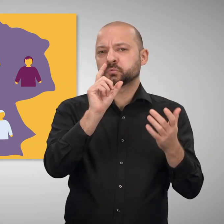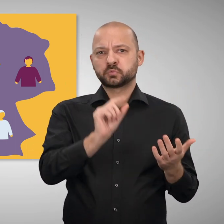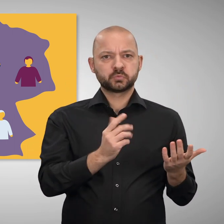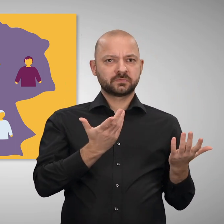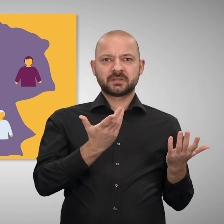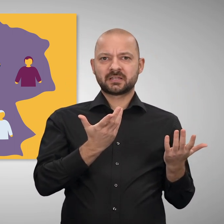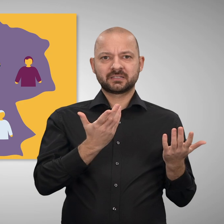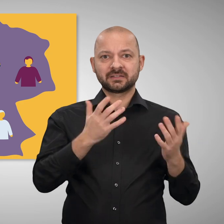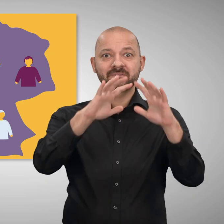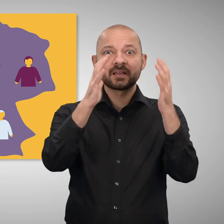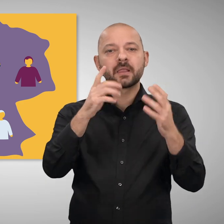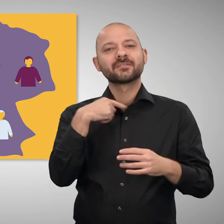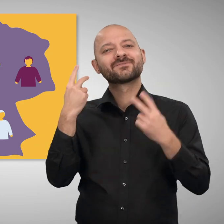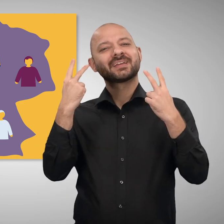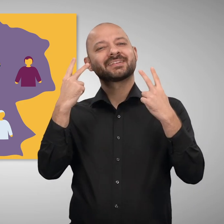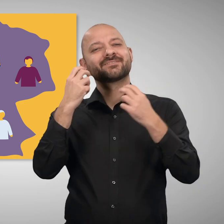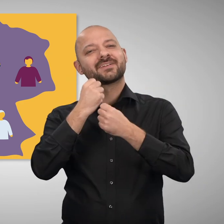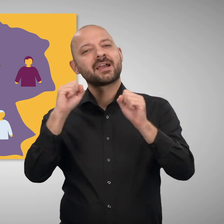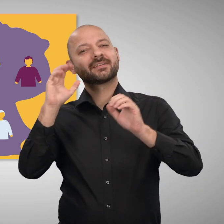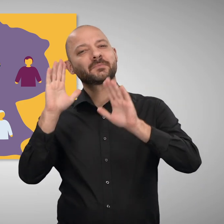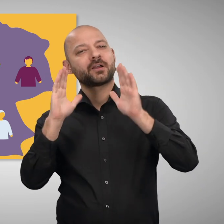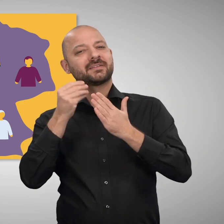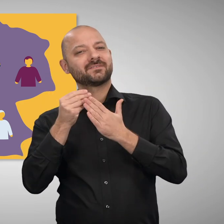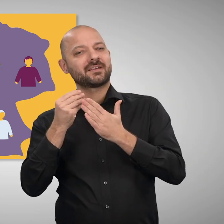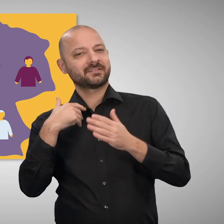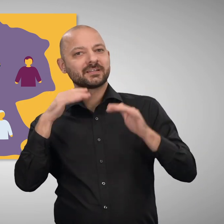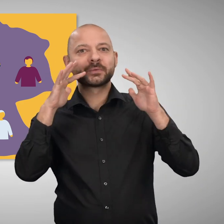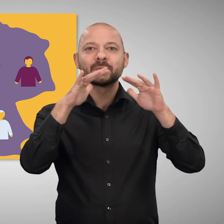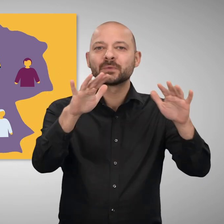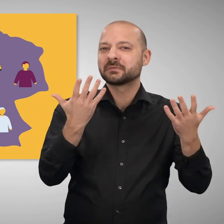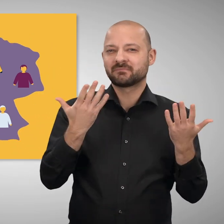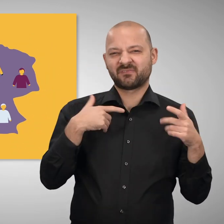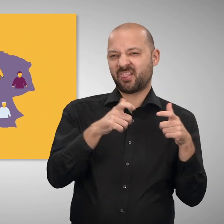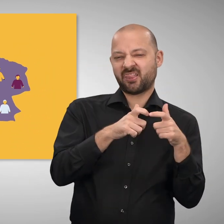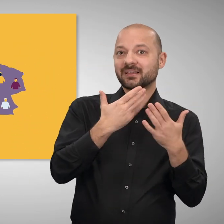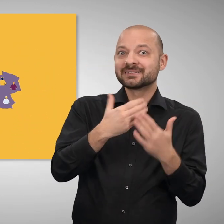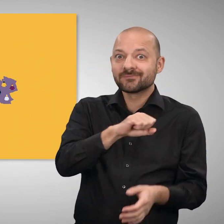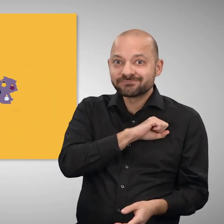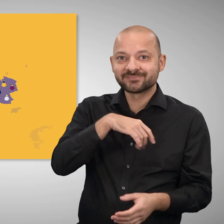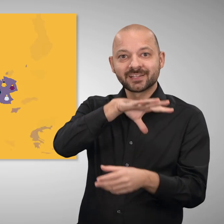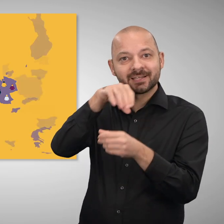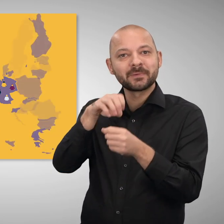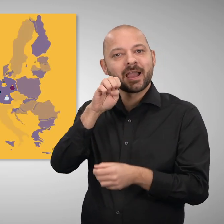unseren Werten wie Freiheit und Demokratie mitzugestalten. Darum ist es gut, dass wir Teil der Europäischen Union sind.